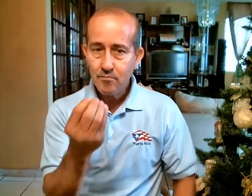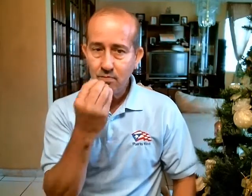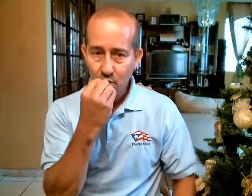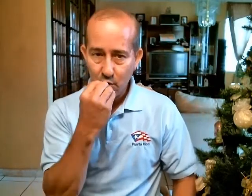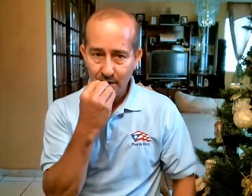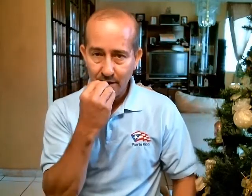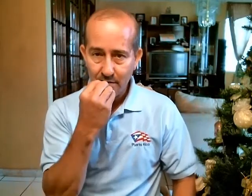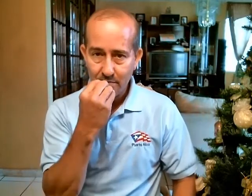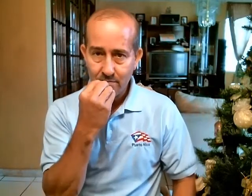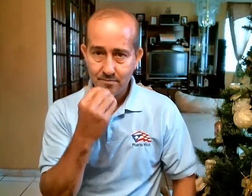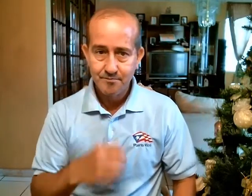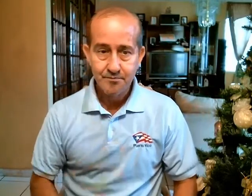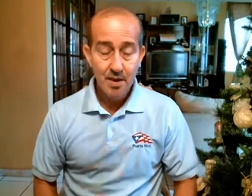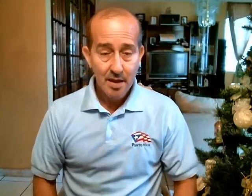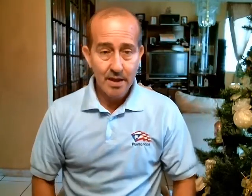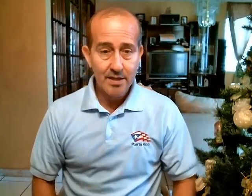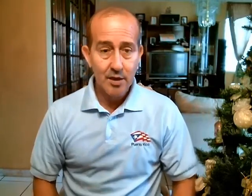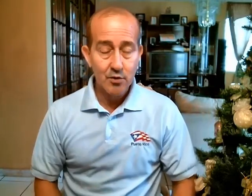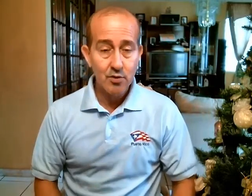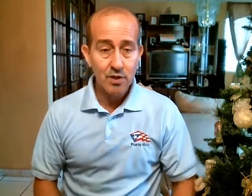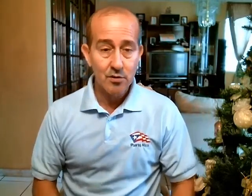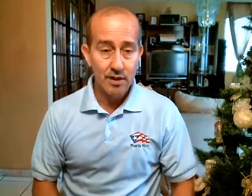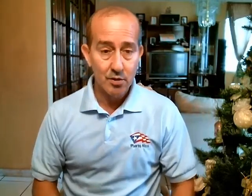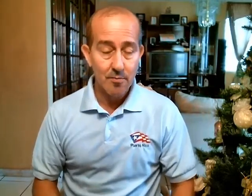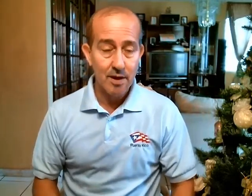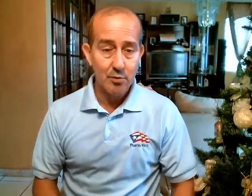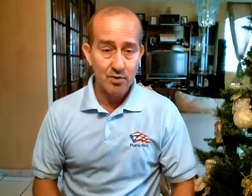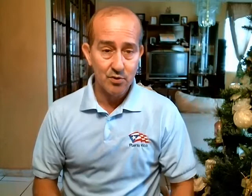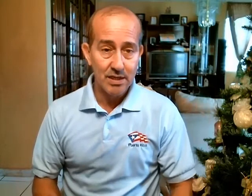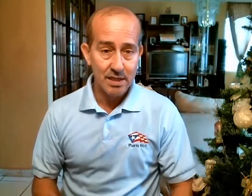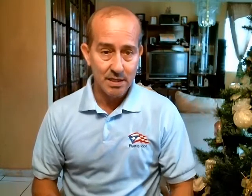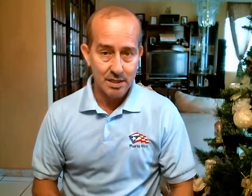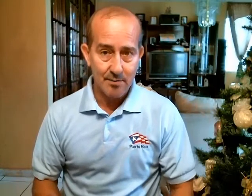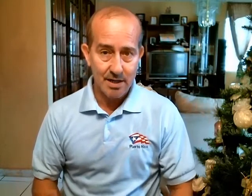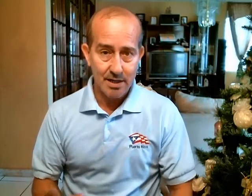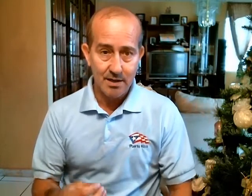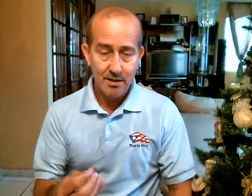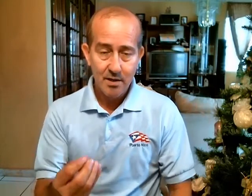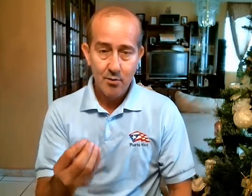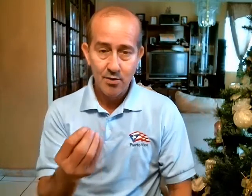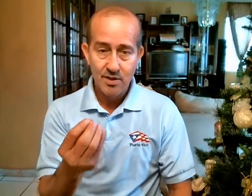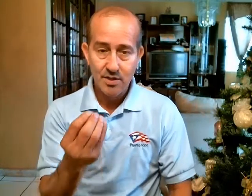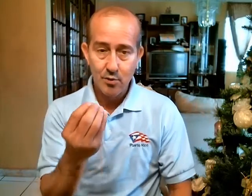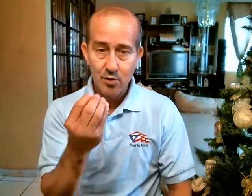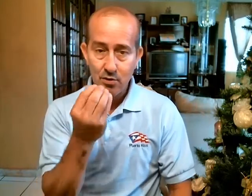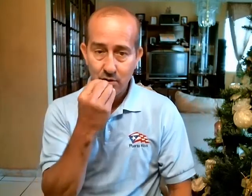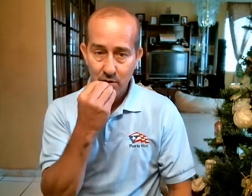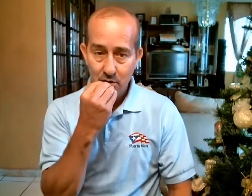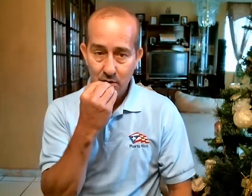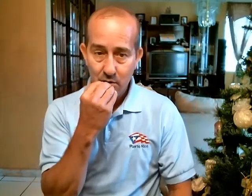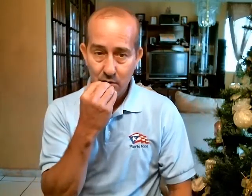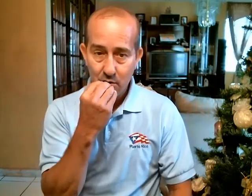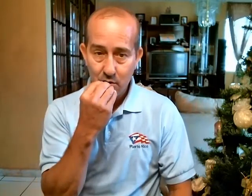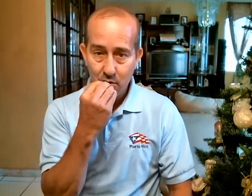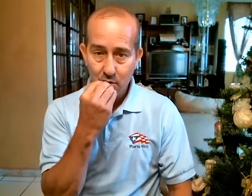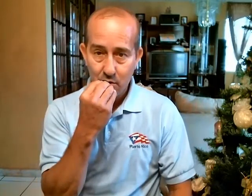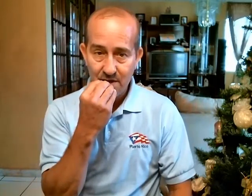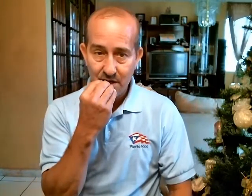Comer En Estados Unidos estos verbos se utilizan de esta manera Cuando decimos comida